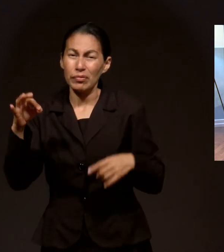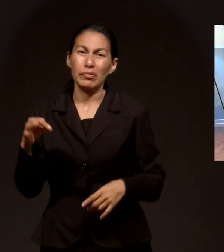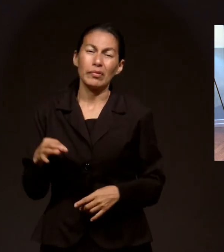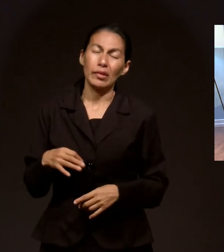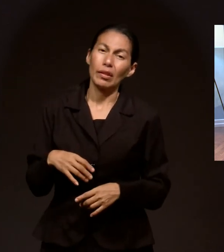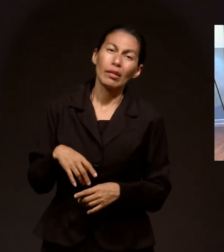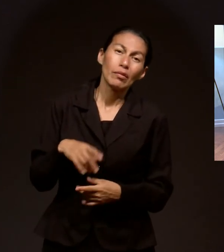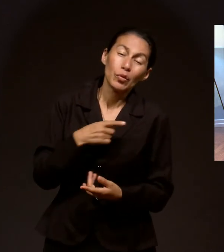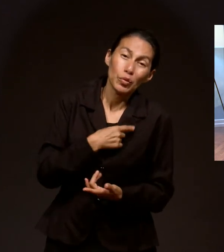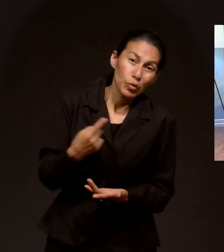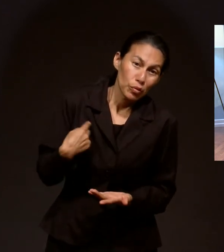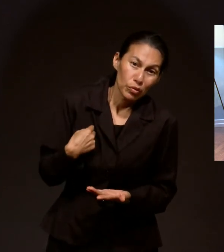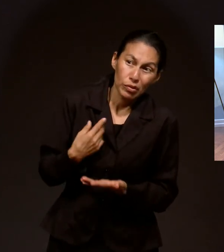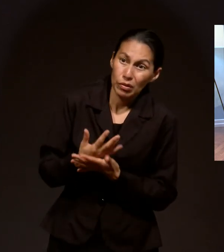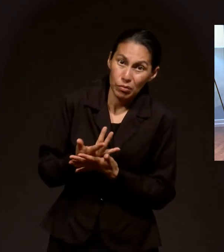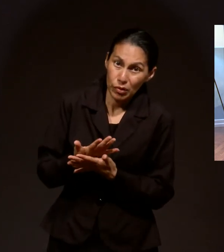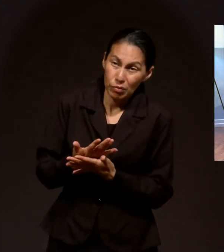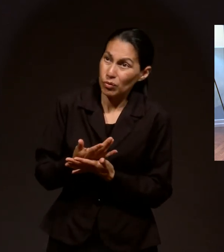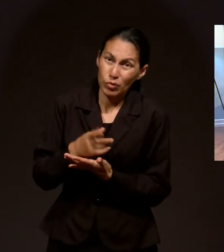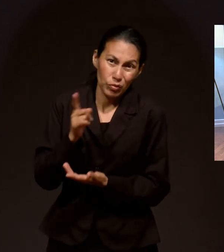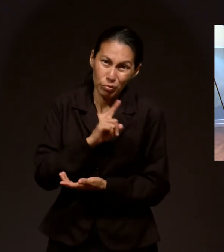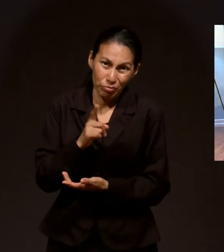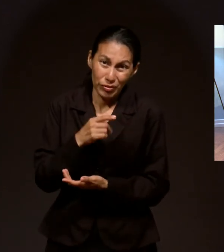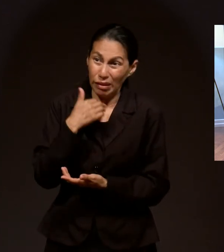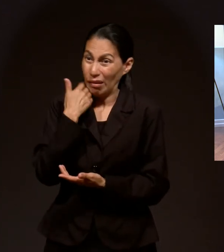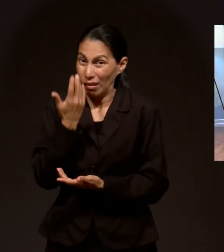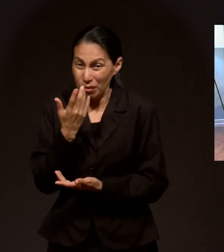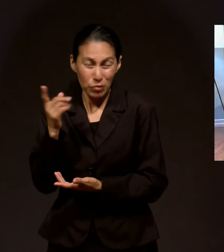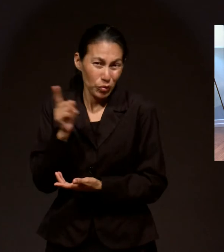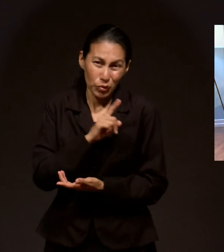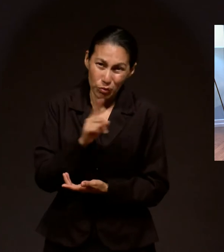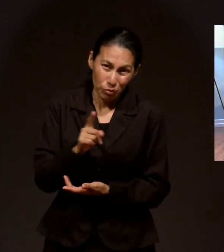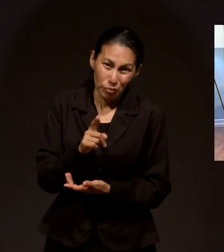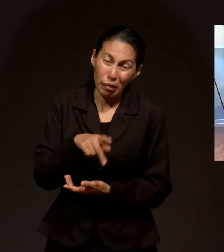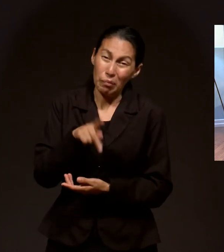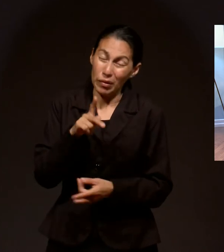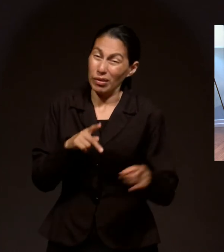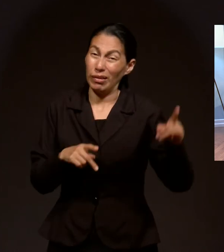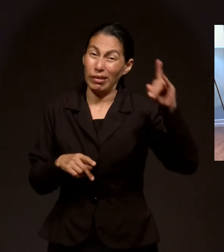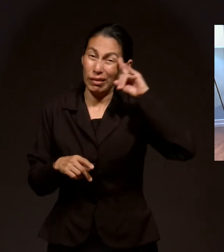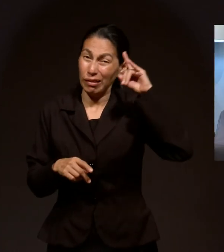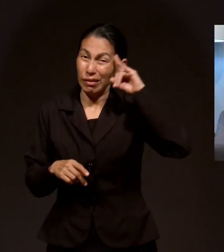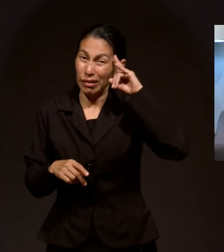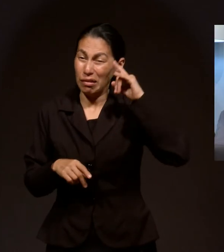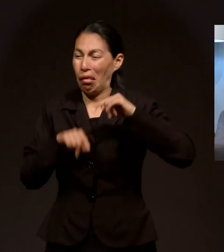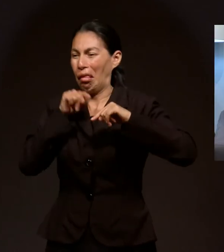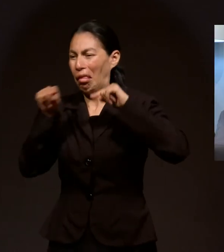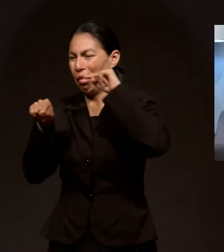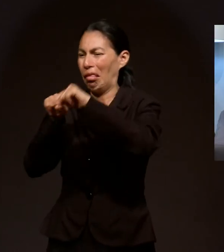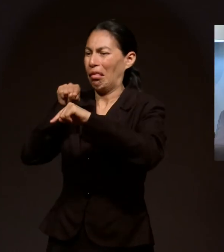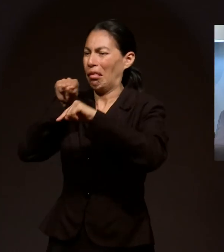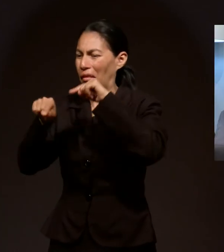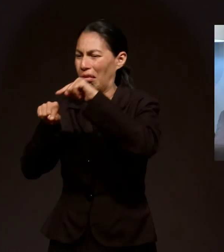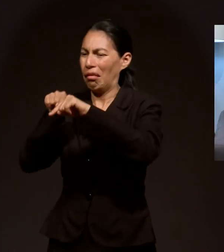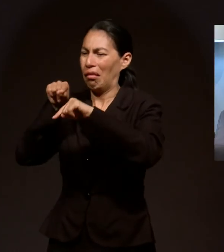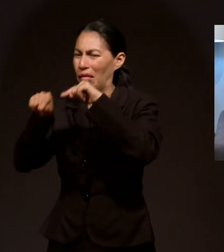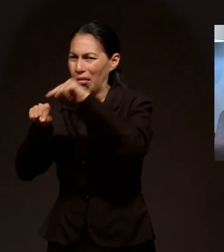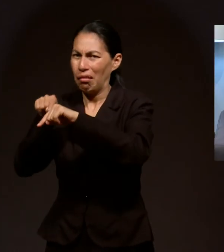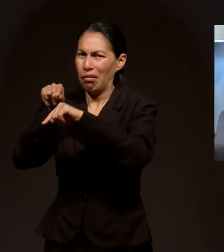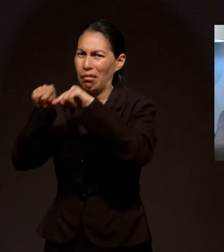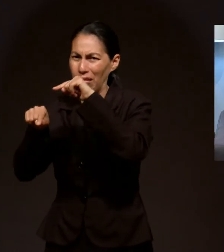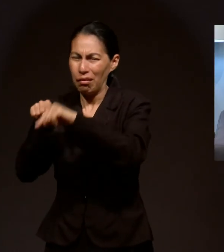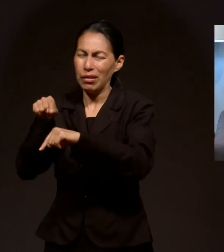El enemigo está ahí. El enemigo está ahí tratando de destruirnos a cada uno de nosotros. Sin duda alguna. Y es precisamente